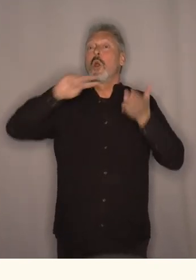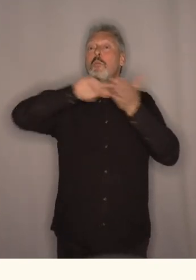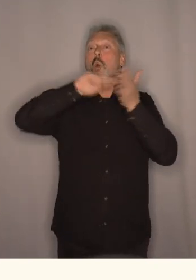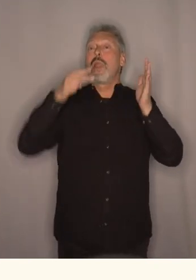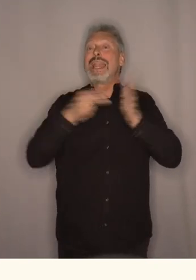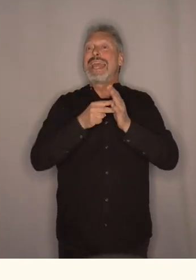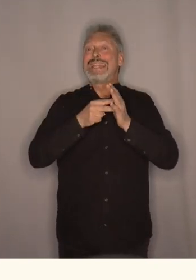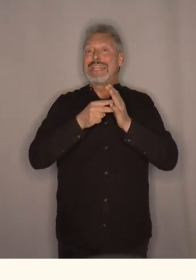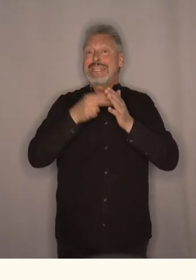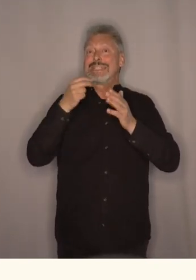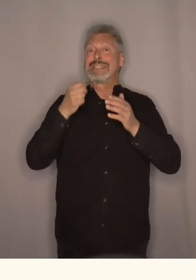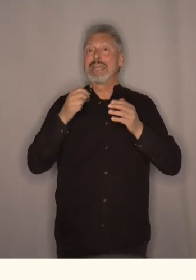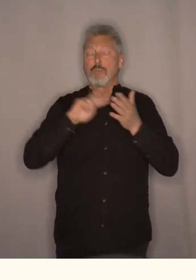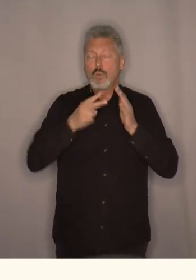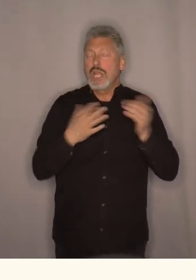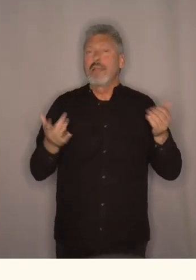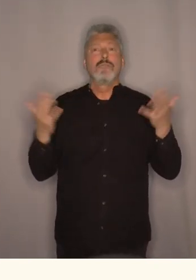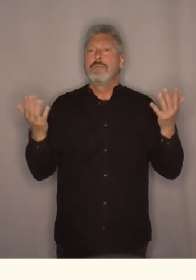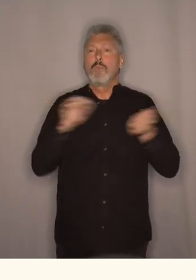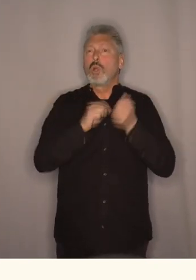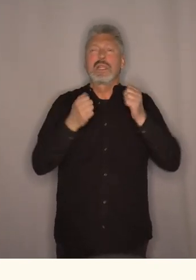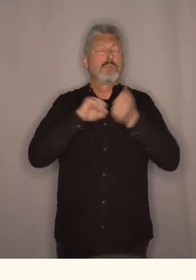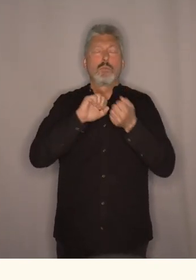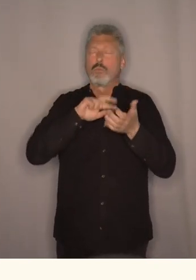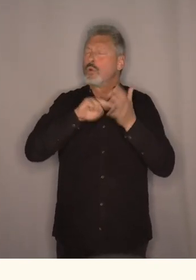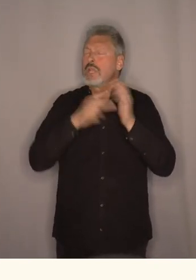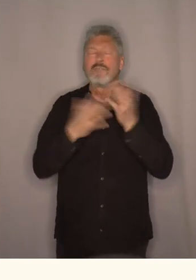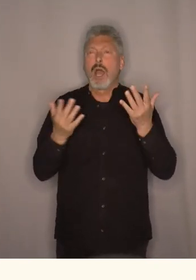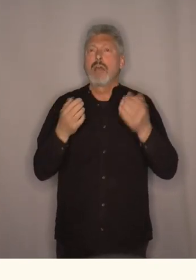det er å kjempe for en bedre fremtid for alle.